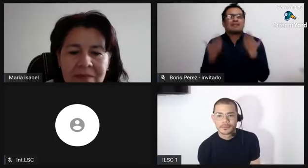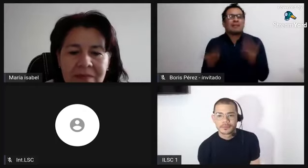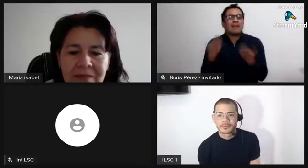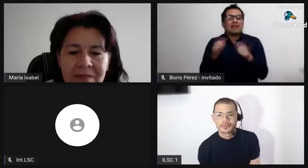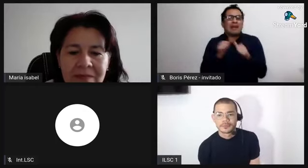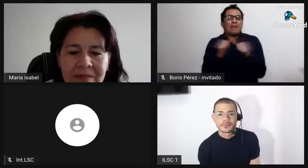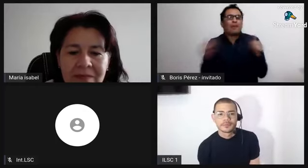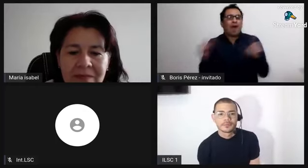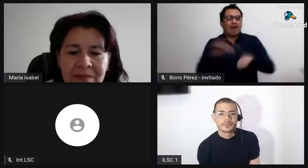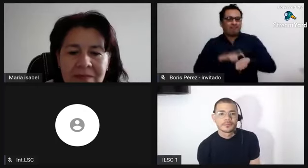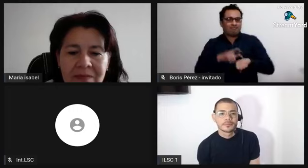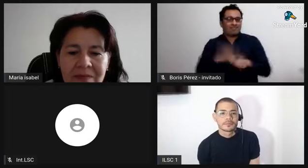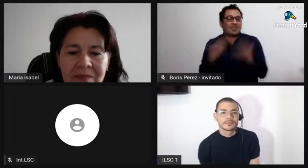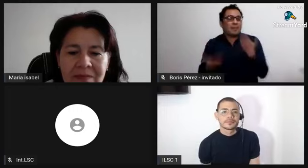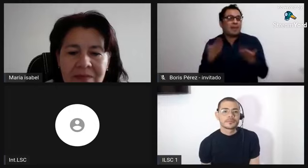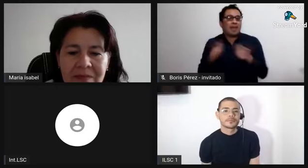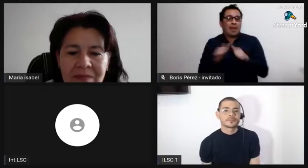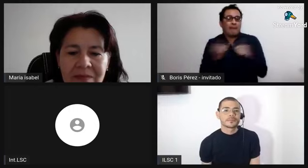¿Cómo se la afrocolombiana?